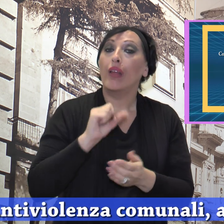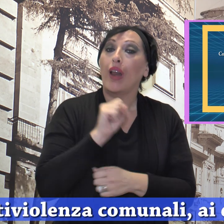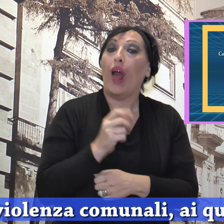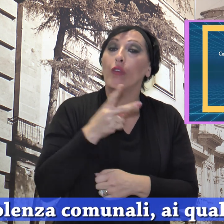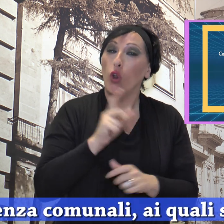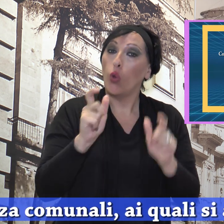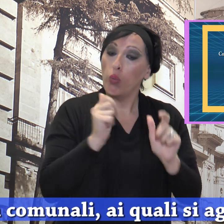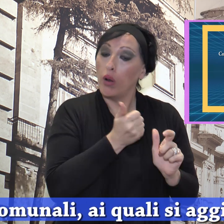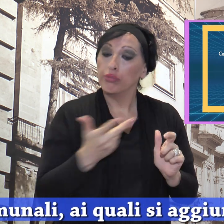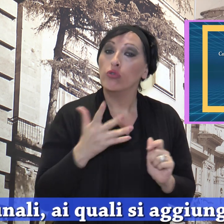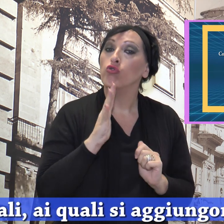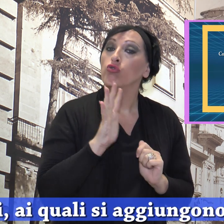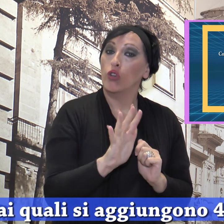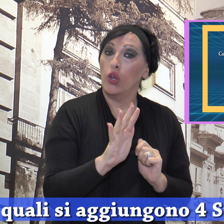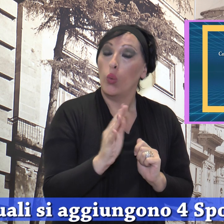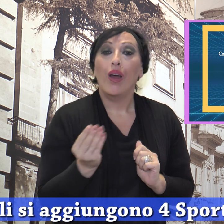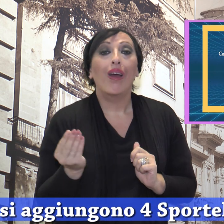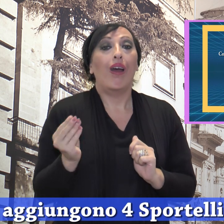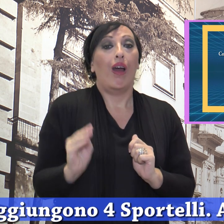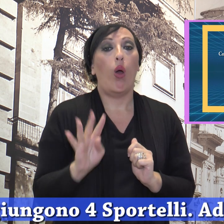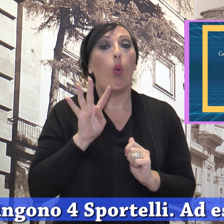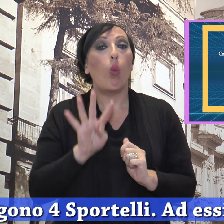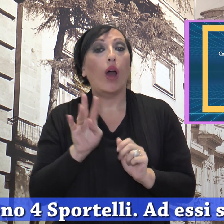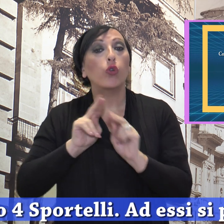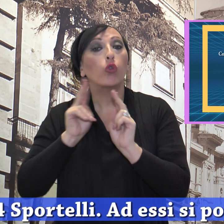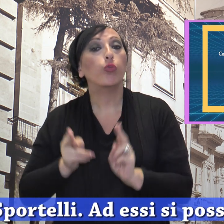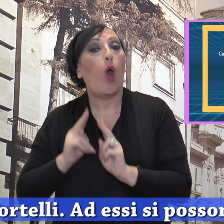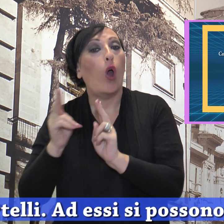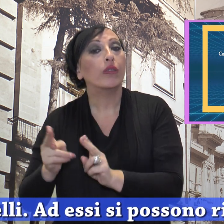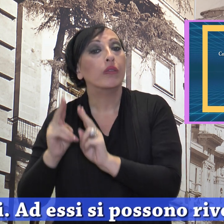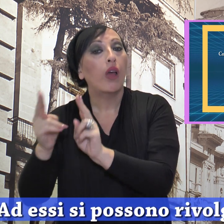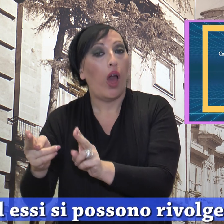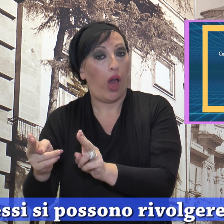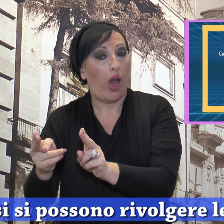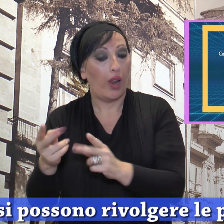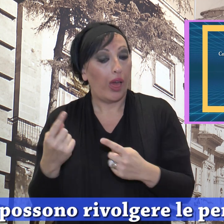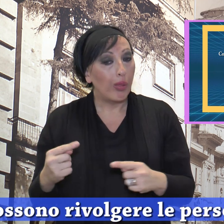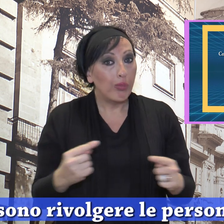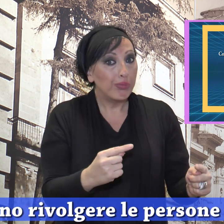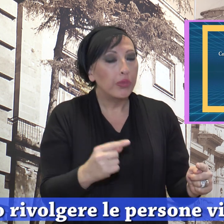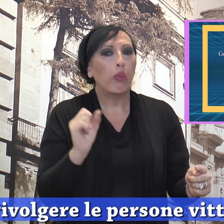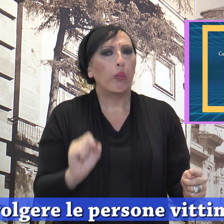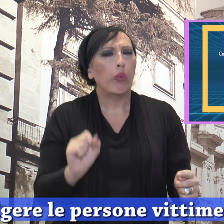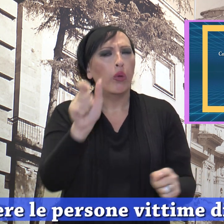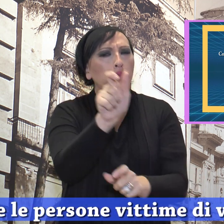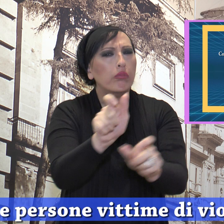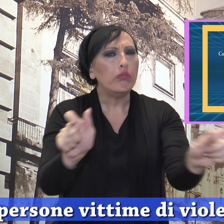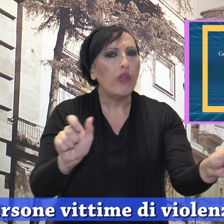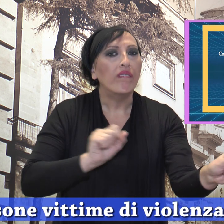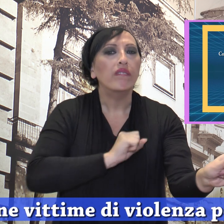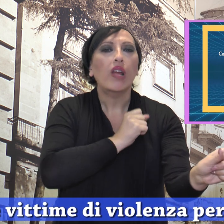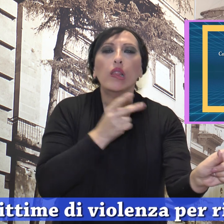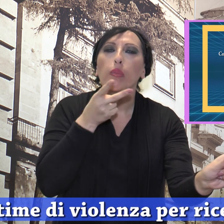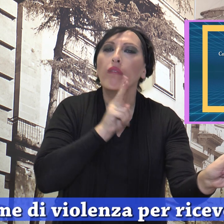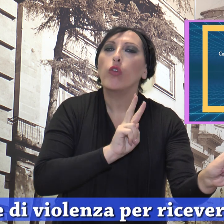comunali ai quali si aggiungono 4 sportelli. Ad essi si possono rivolgere le persone vittime di